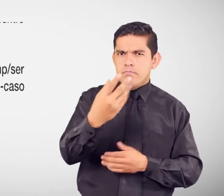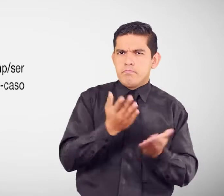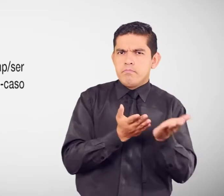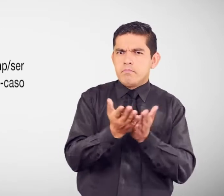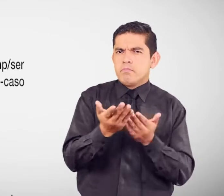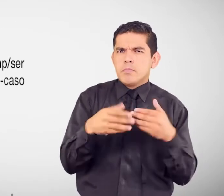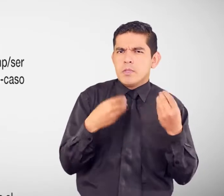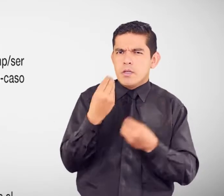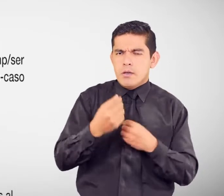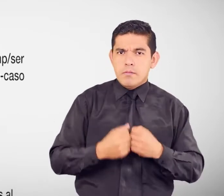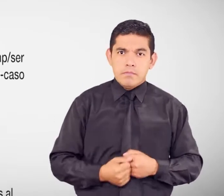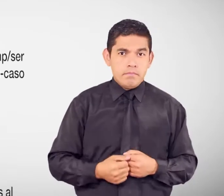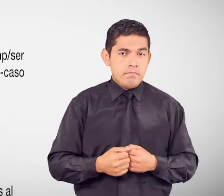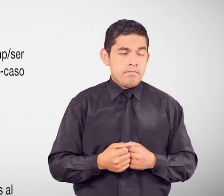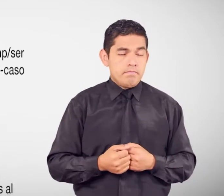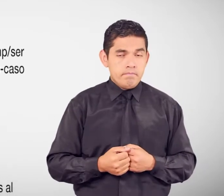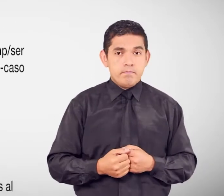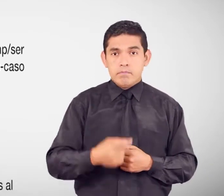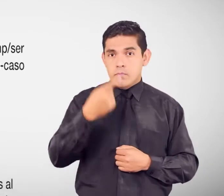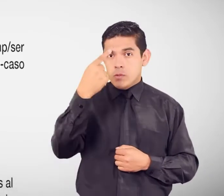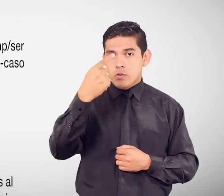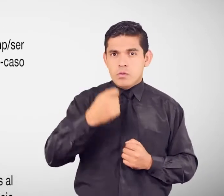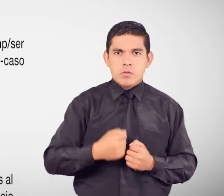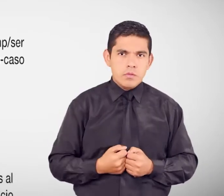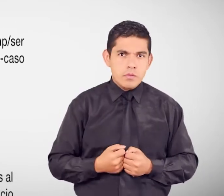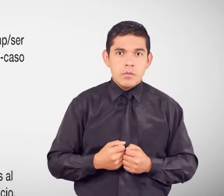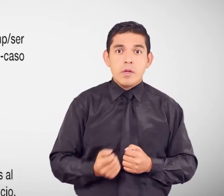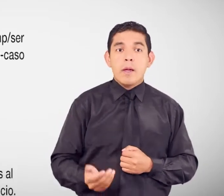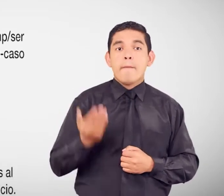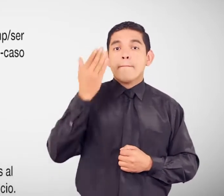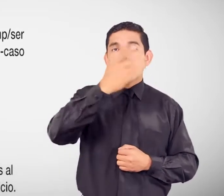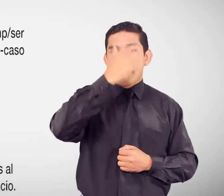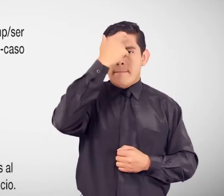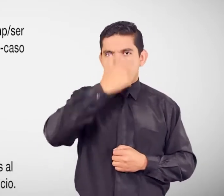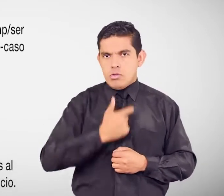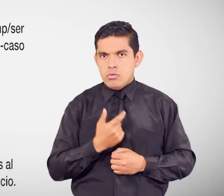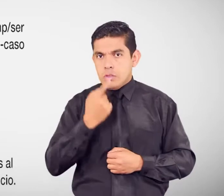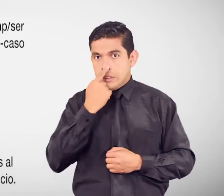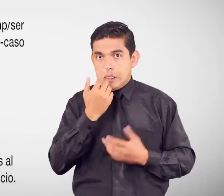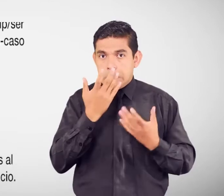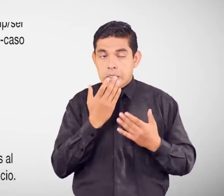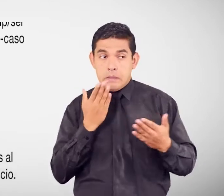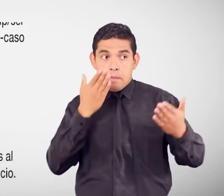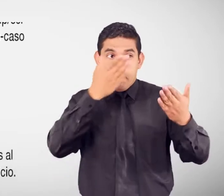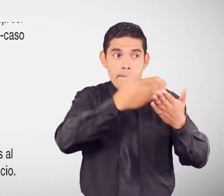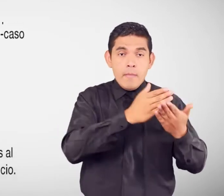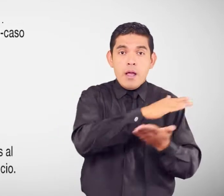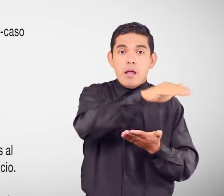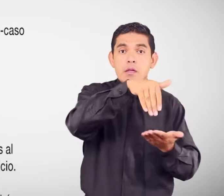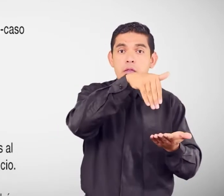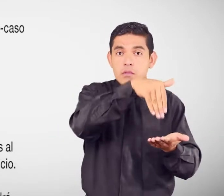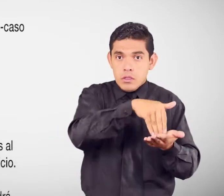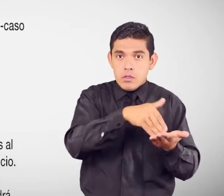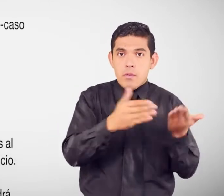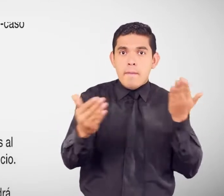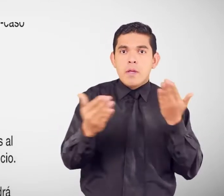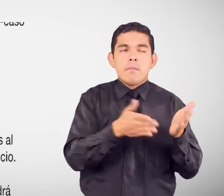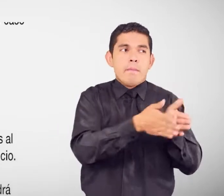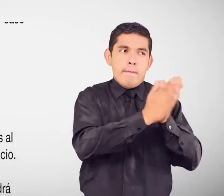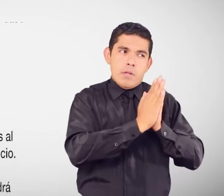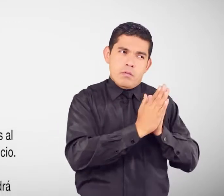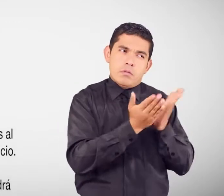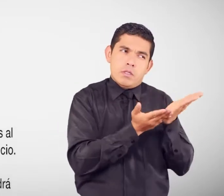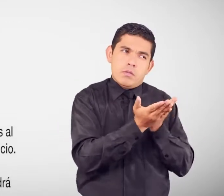servicio Estas son 1. Que acudan las personas interesadas Al centro de mediación Y soliciten el